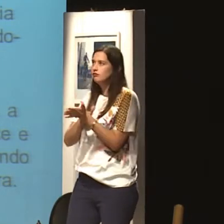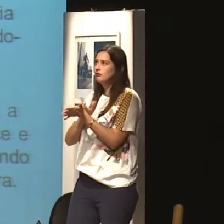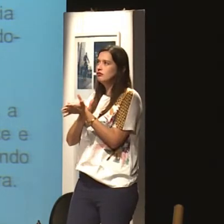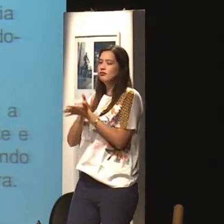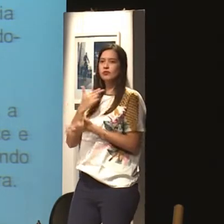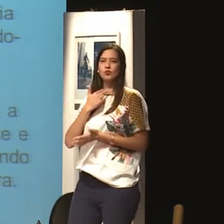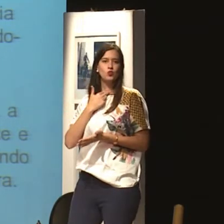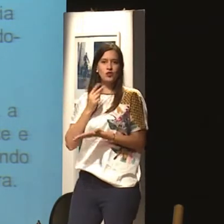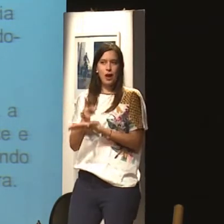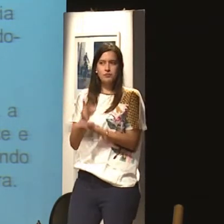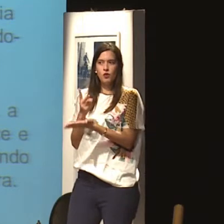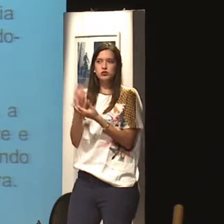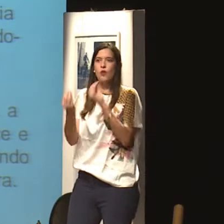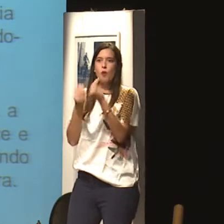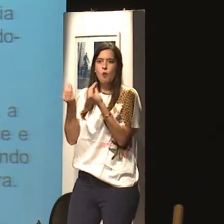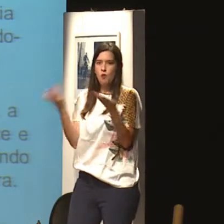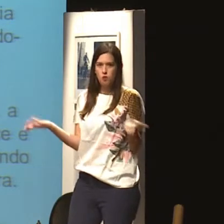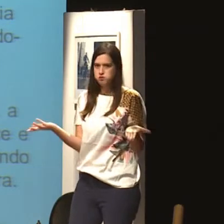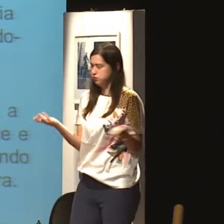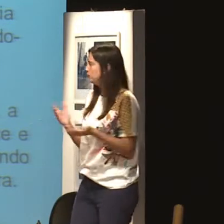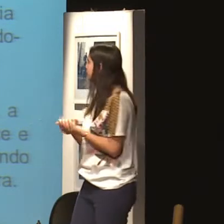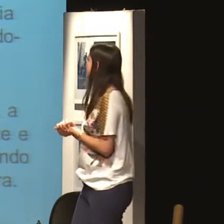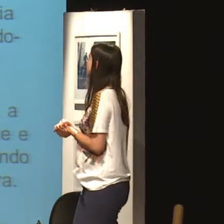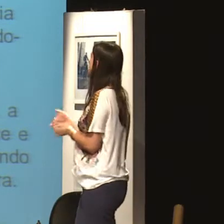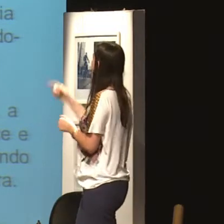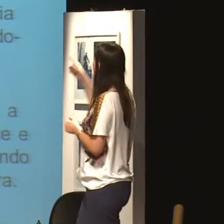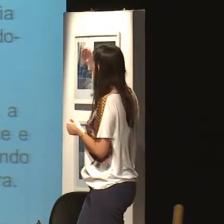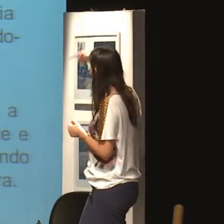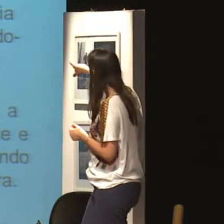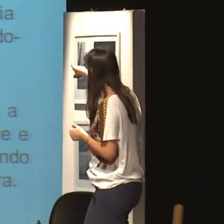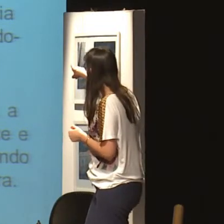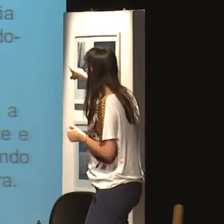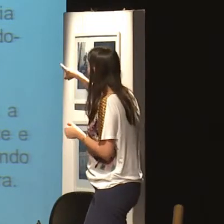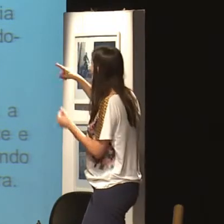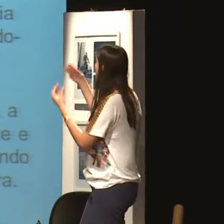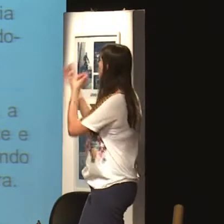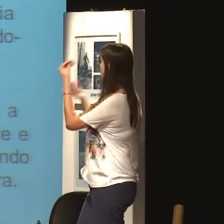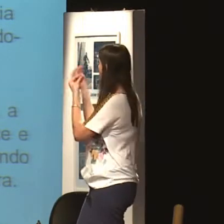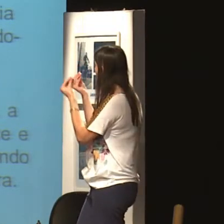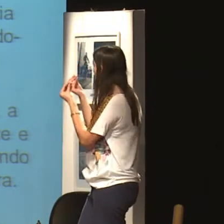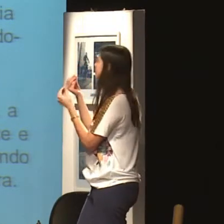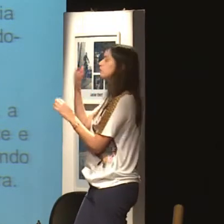E as pessoas pensam que ela gosta. Mas é porque ela não sabe como não, como sair desse relacionamento.